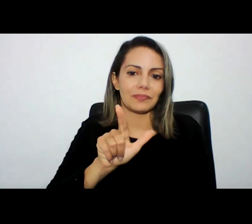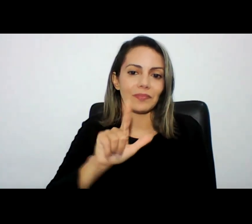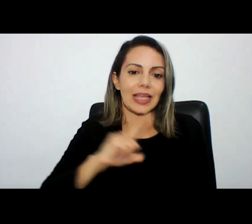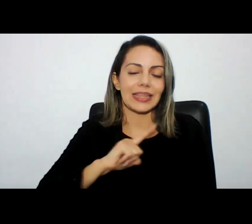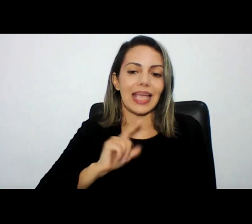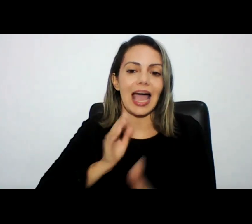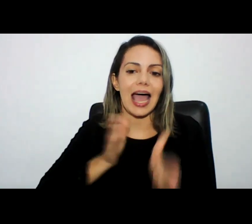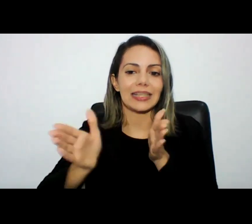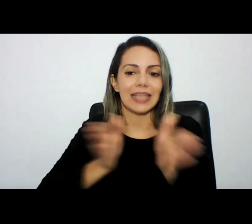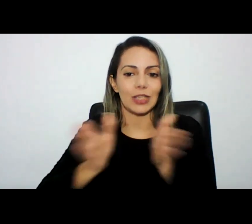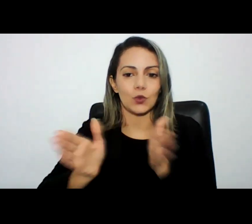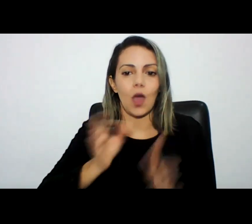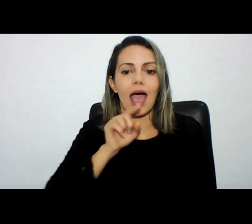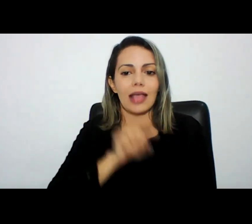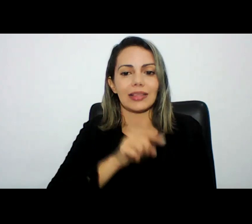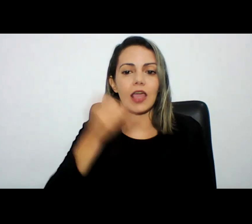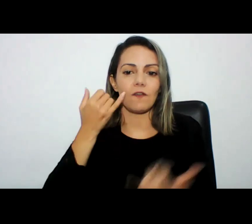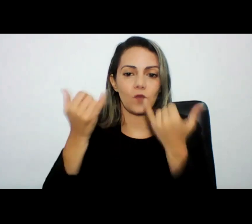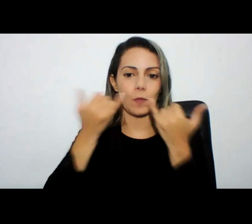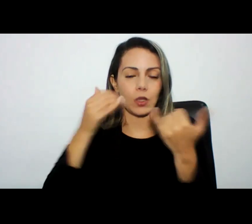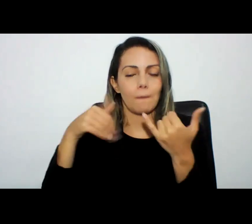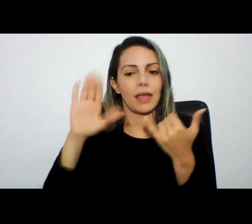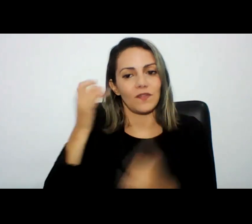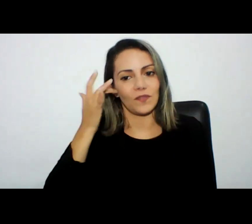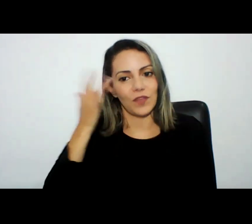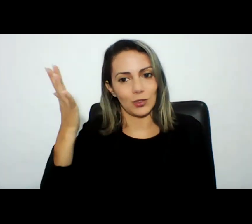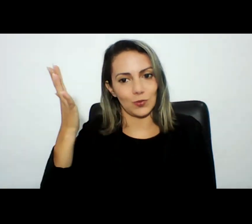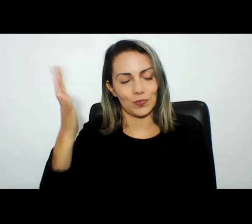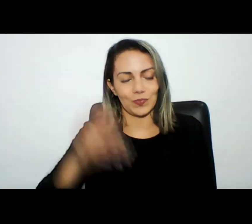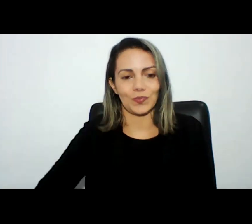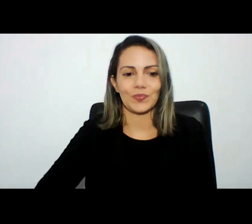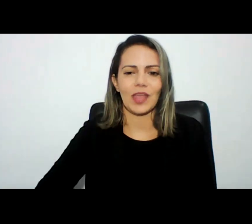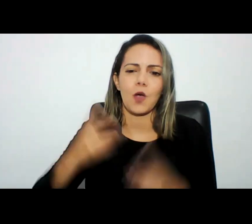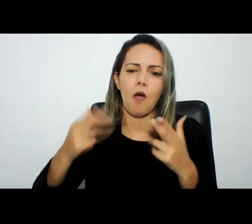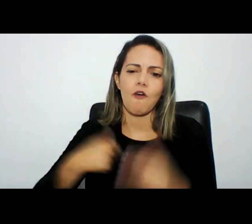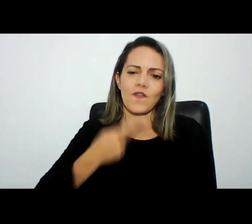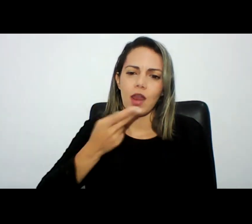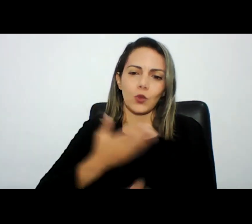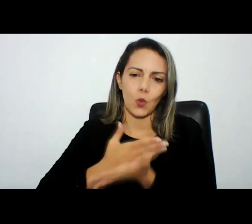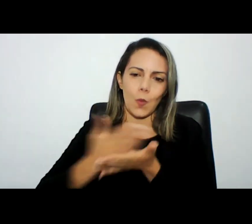essas informações sejam facilitadas como eu disse no início a parte da cultura